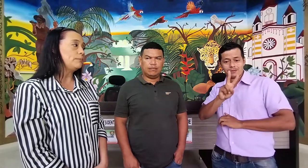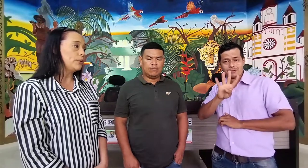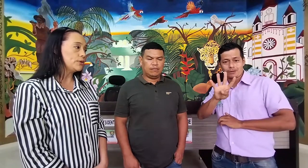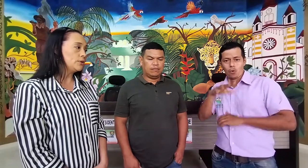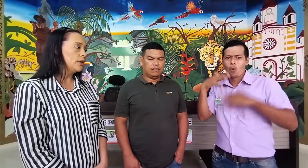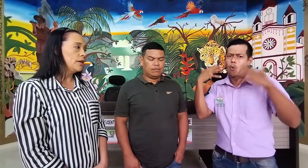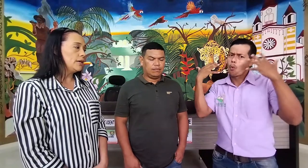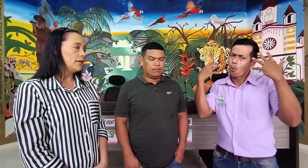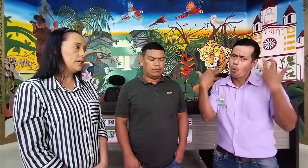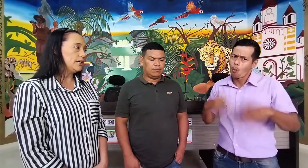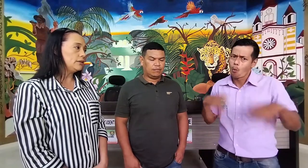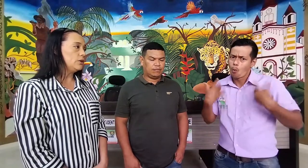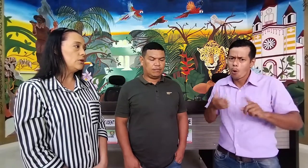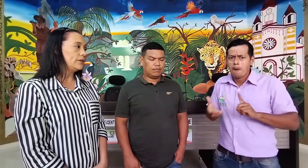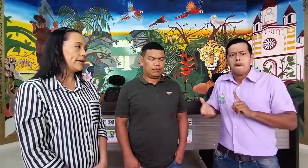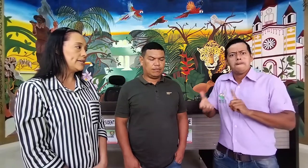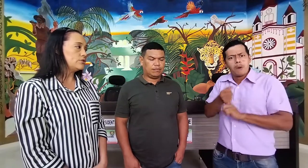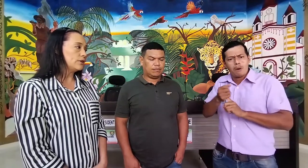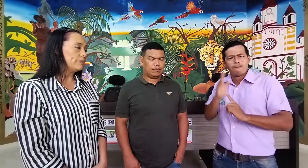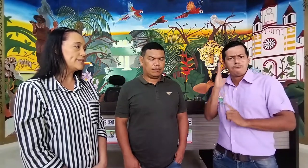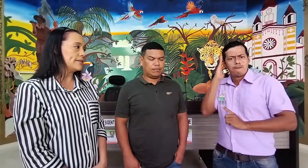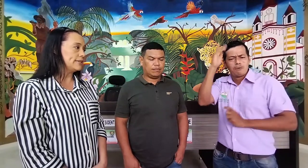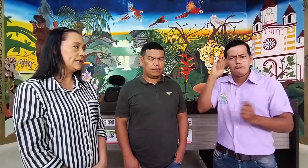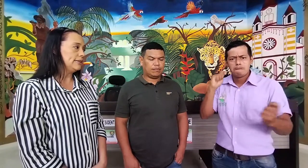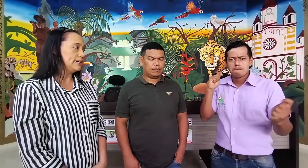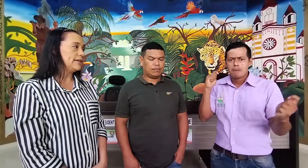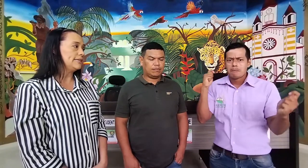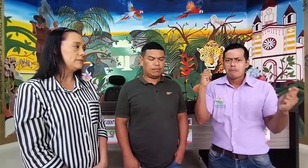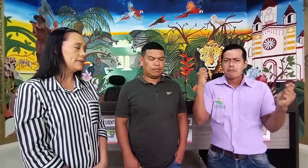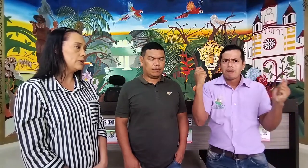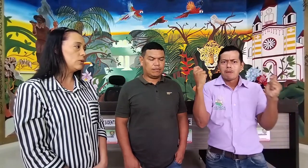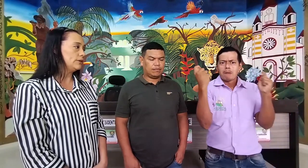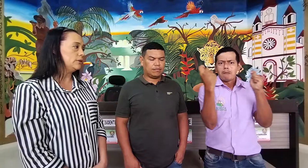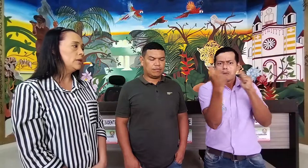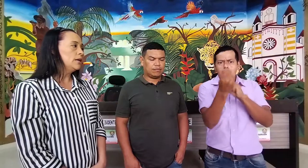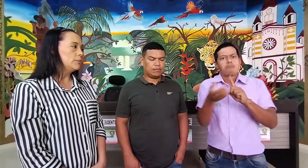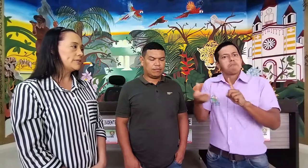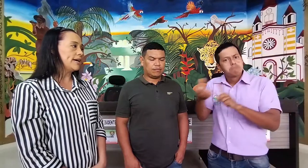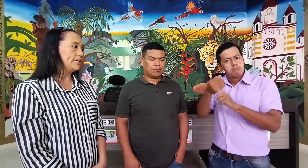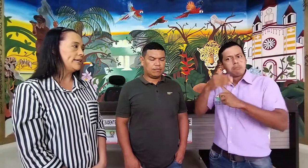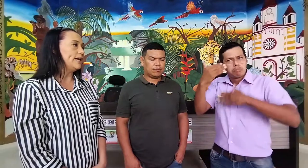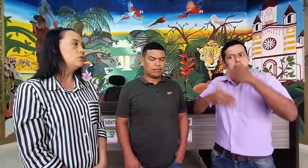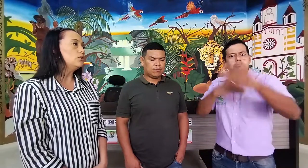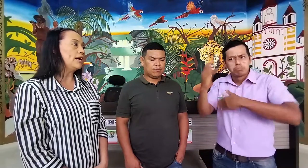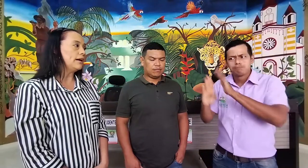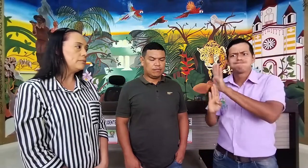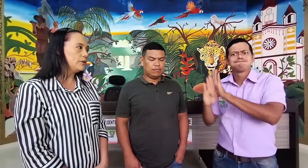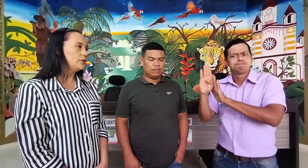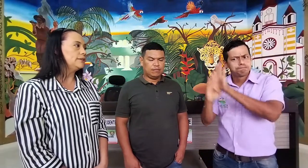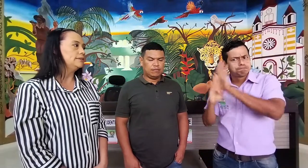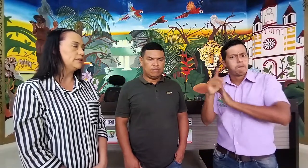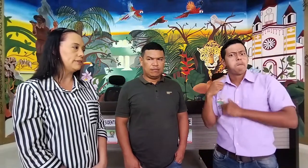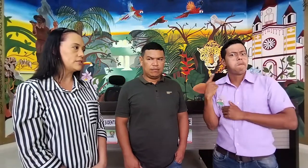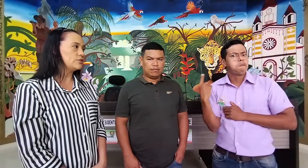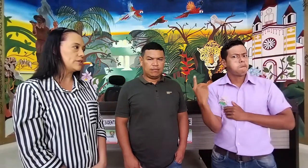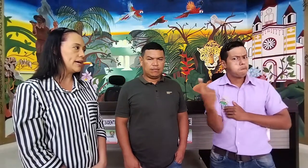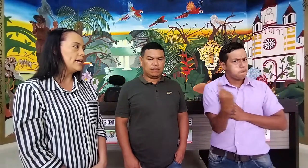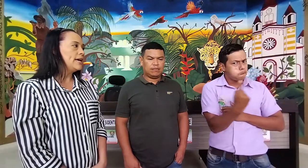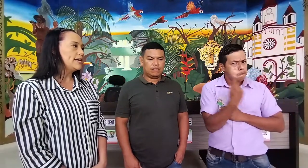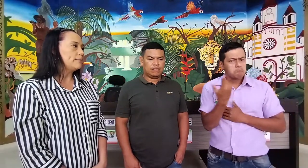apoyo y todo lo que esto representa, la ley 324, pues ha generado un cambio en nivel social y ha